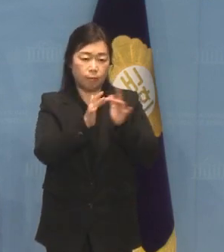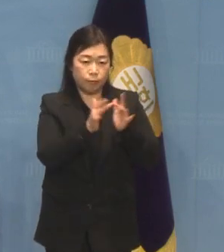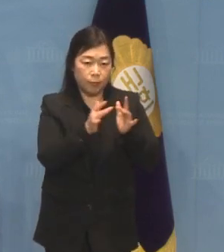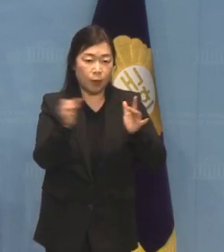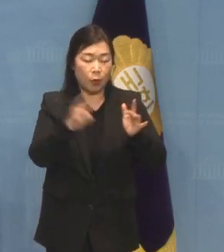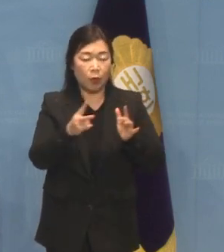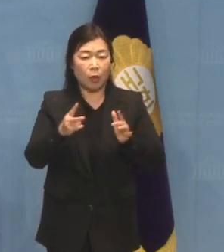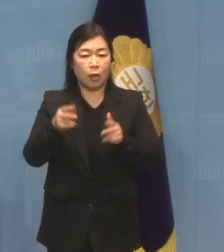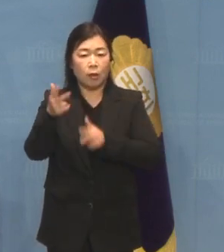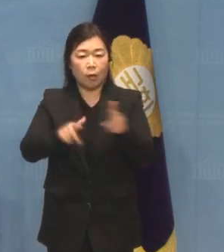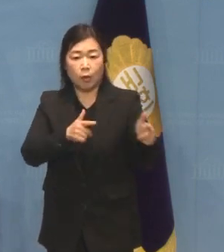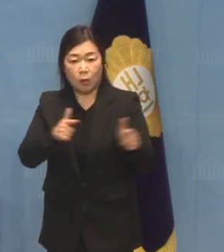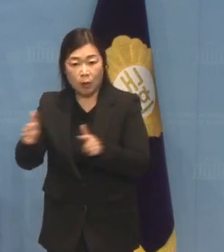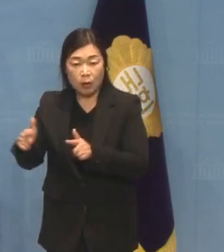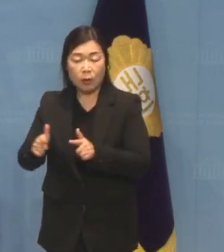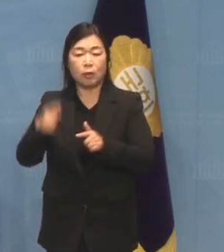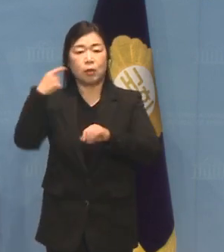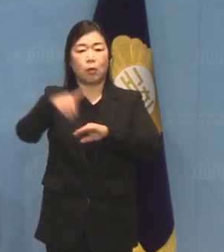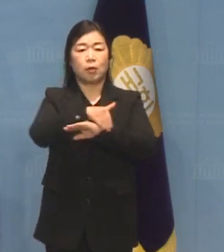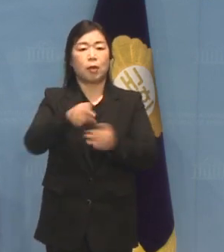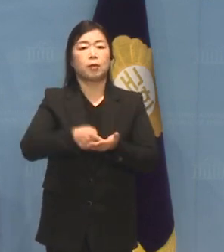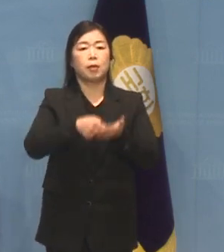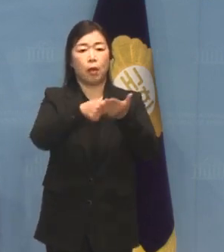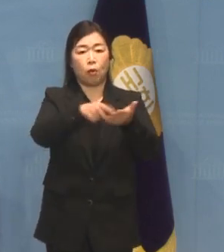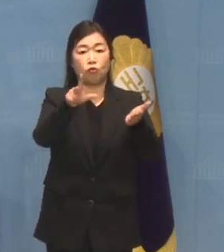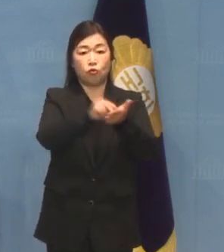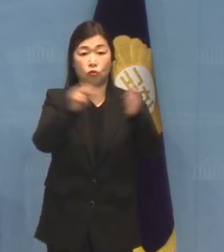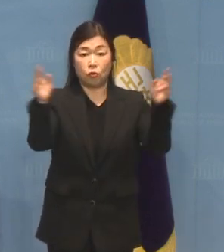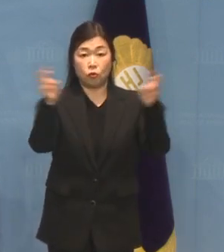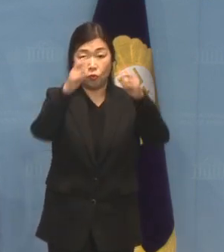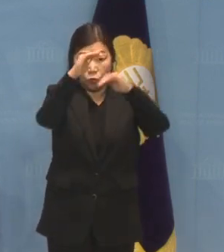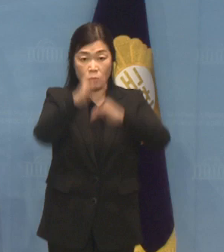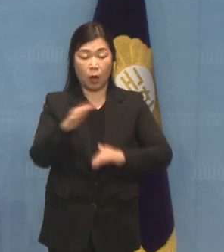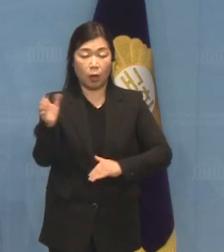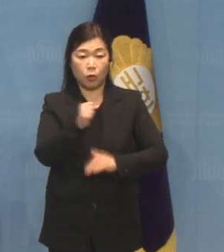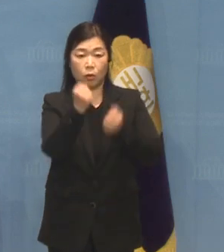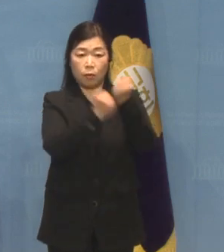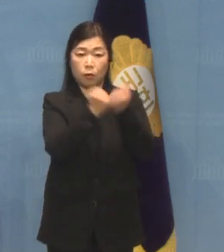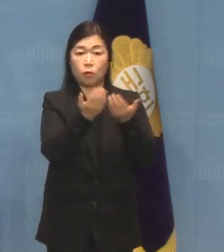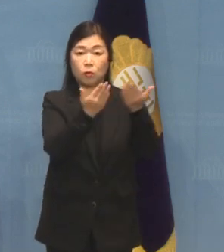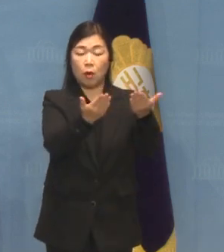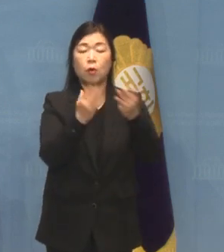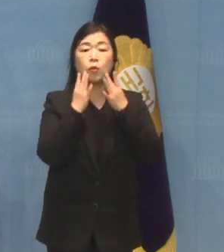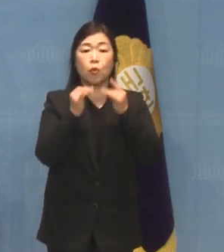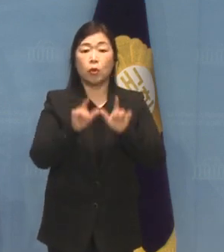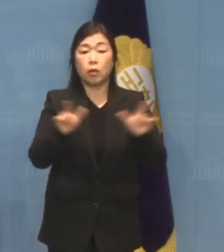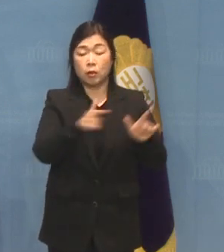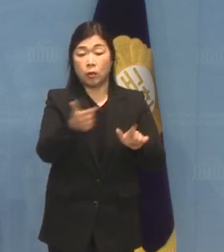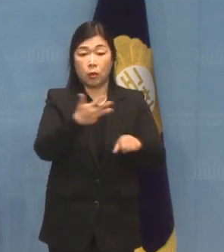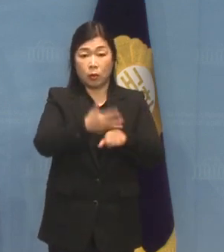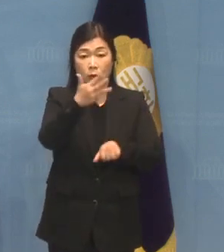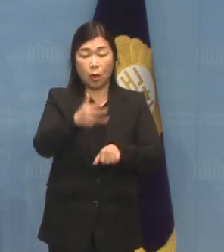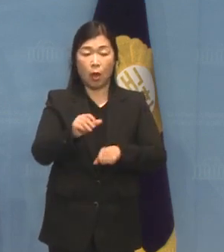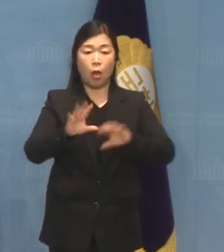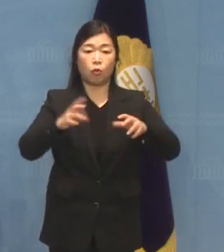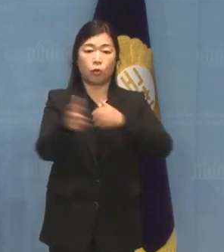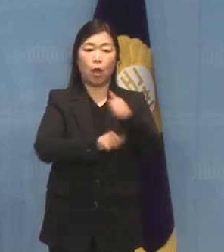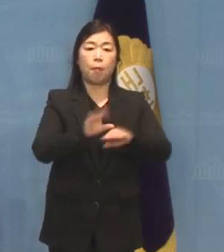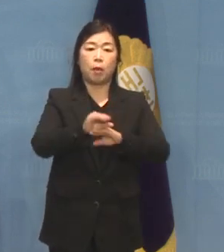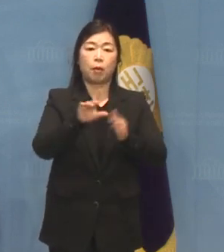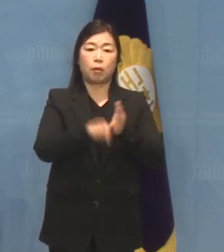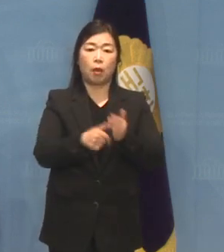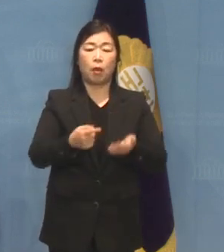산업전망과 정책재원이라는 주제로 강연하며 토요일 저녁 8시 국회 방송에서